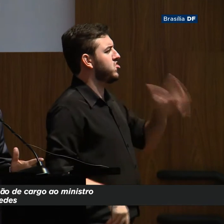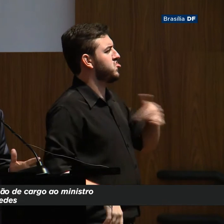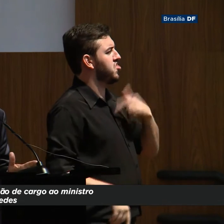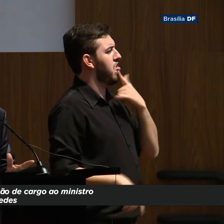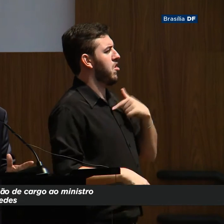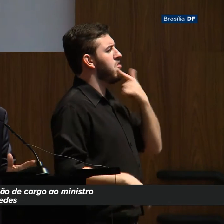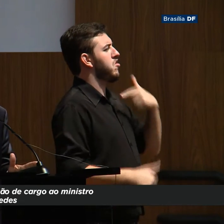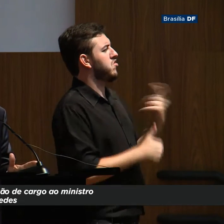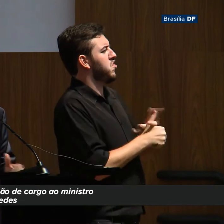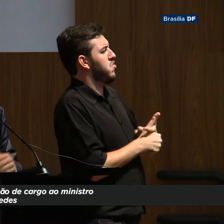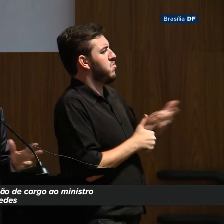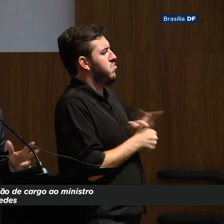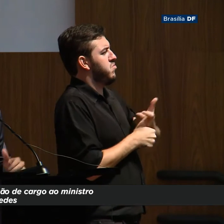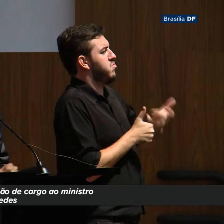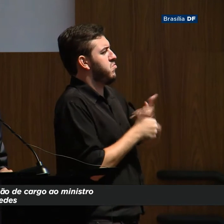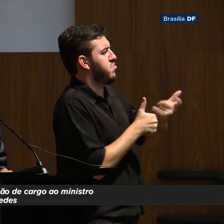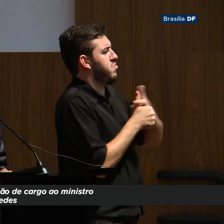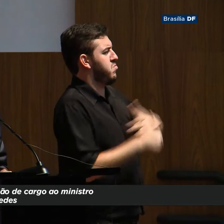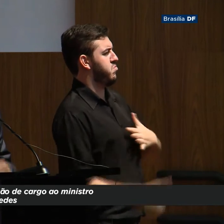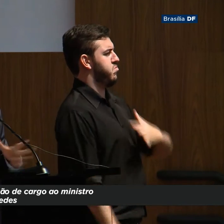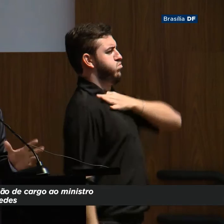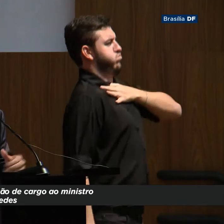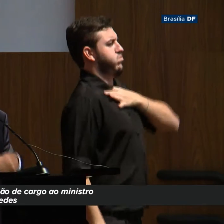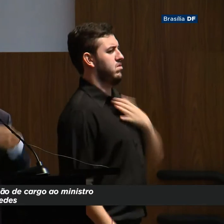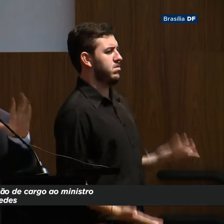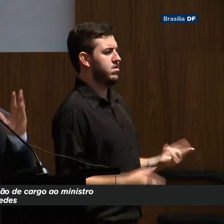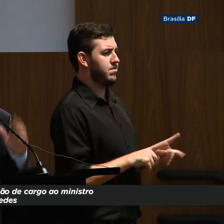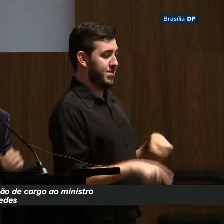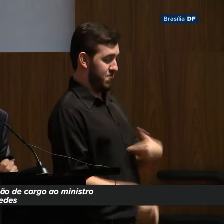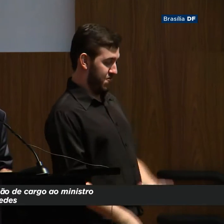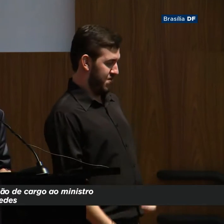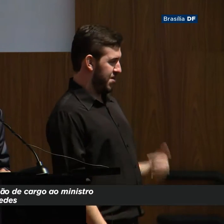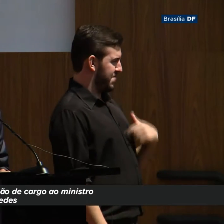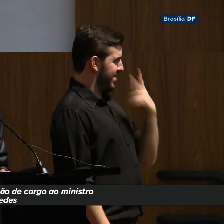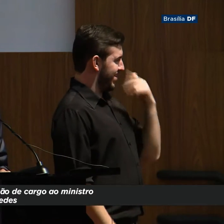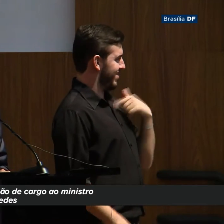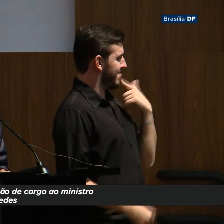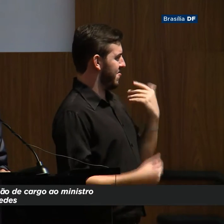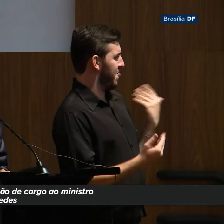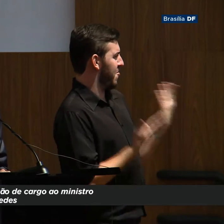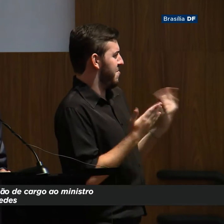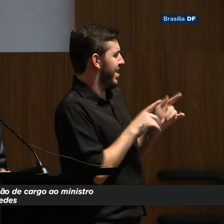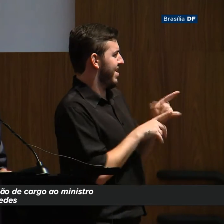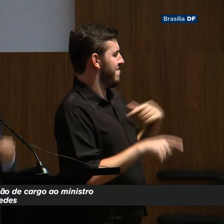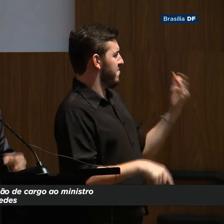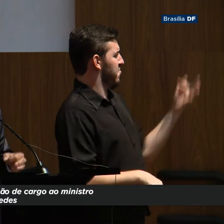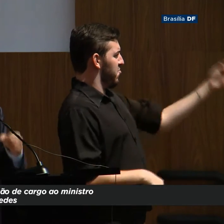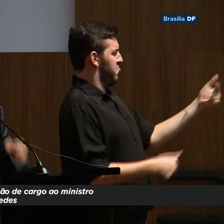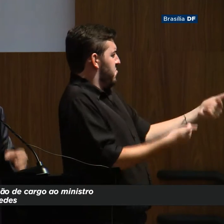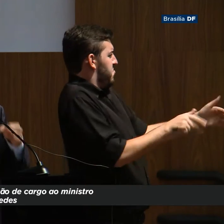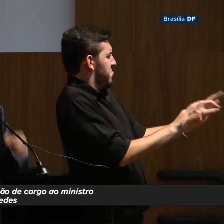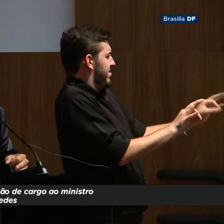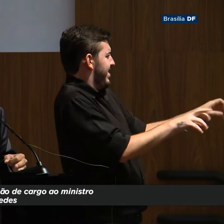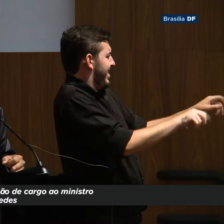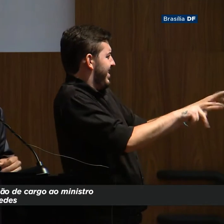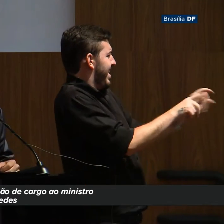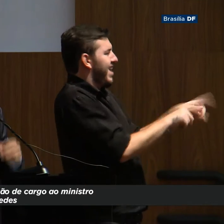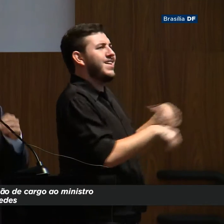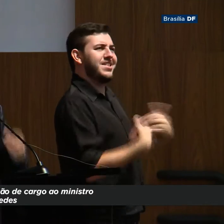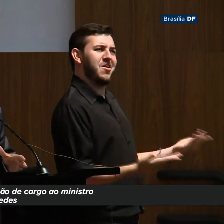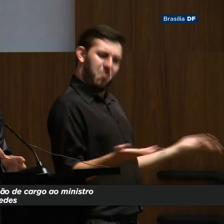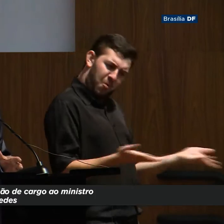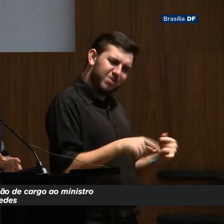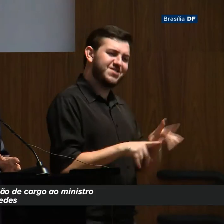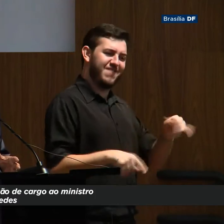Esse governo age como se não existisse amanhã, se endivida e transfere essa renda para frente. O Brasil gasta 100 bilhões de dólares